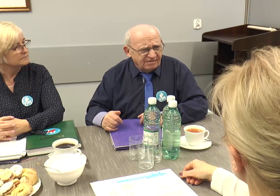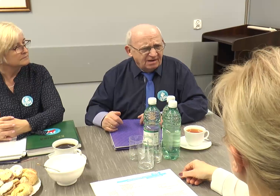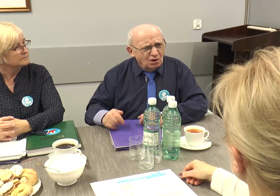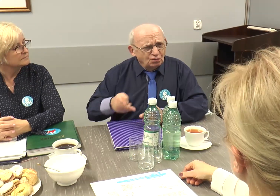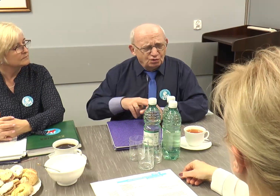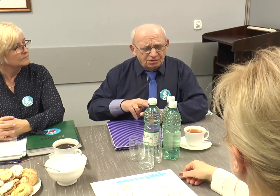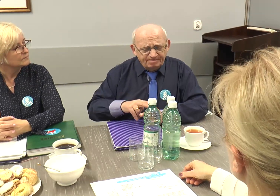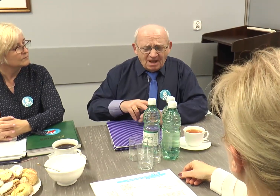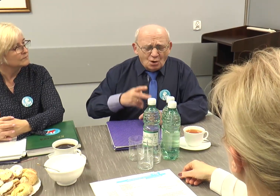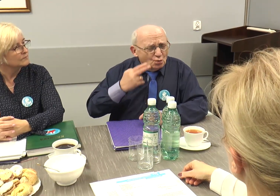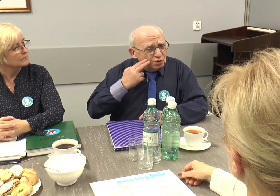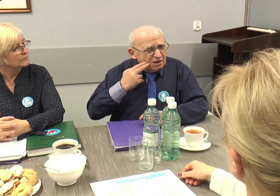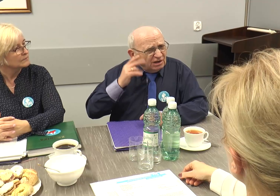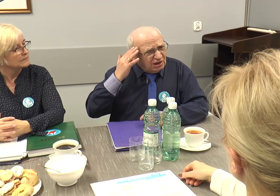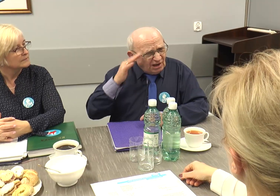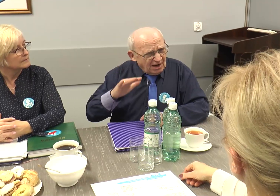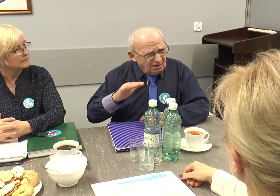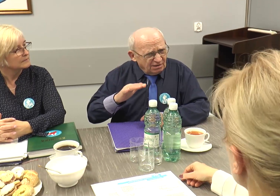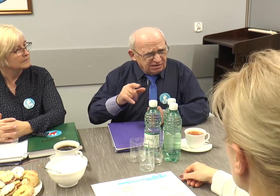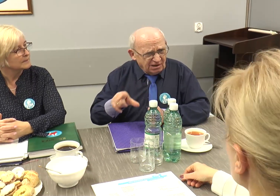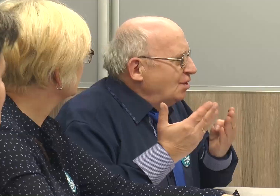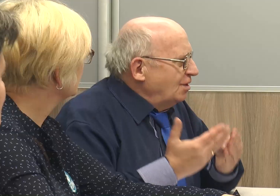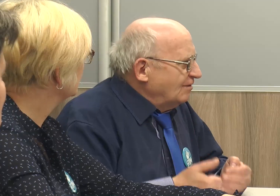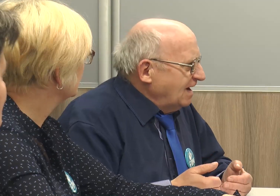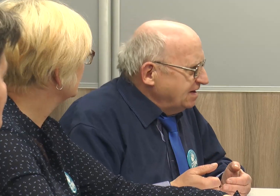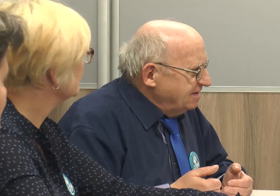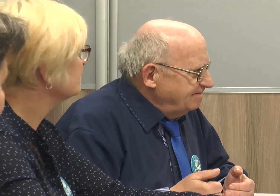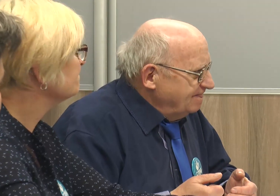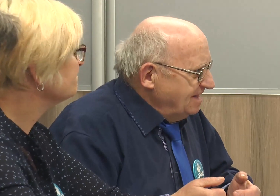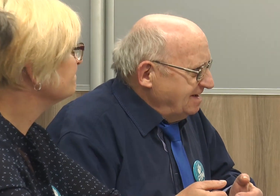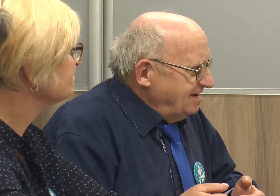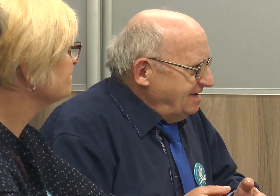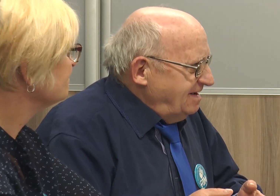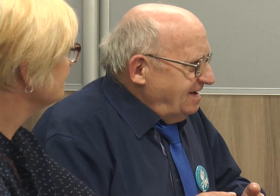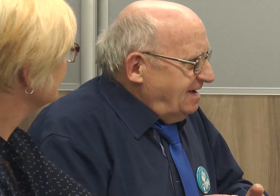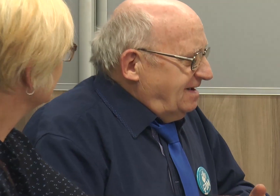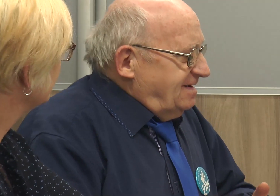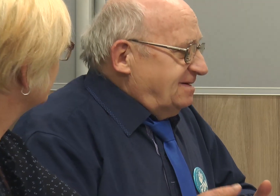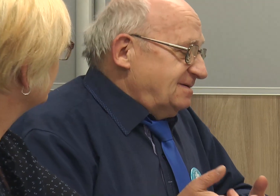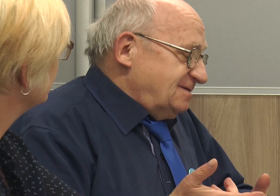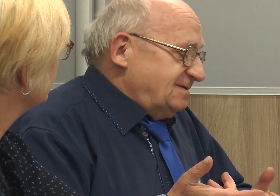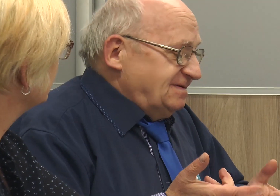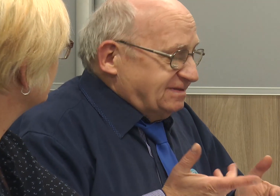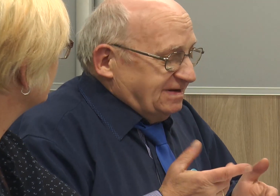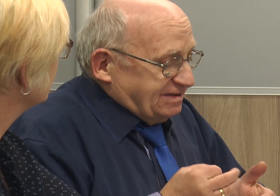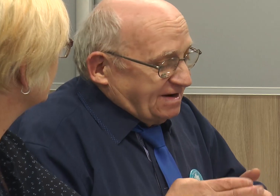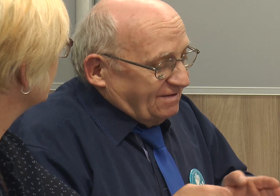Sanockiego Stowarzyszenia robią co mogą, by ich codzienność była łatwiejsza i wolna od przejawów dyskryminacji. Mimo to jednak osoby głuche i